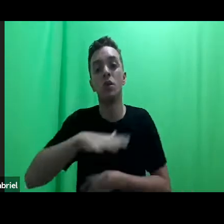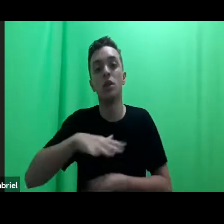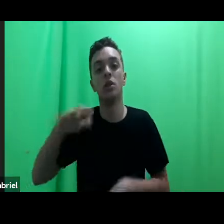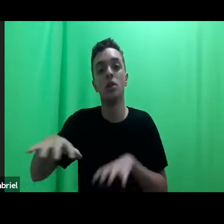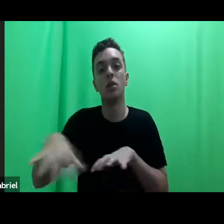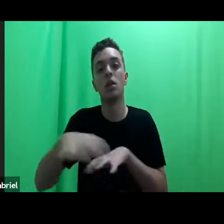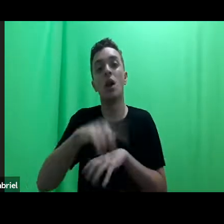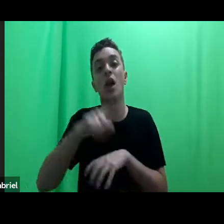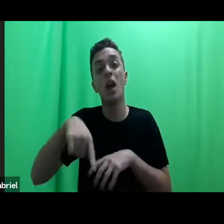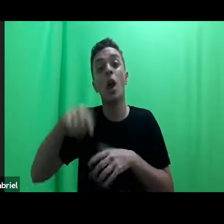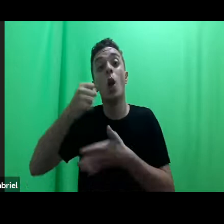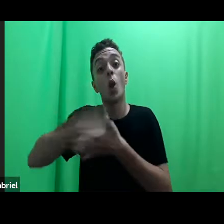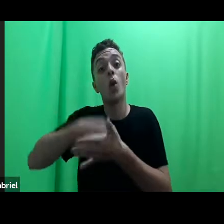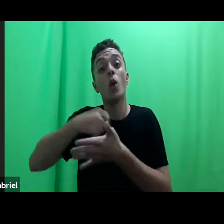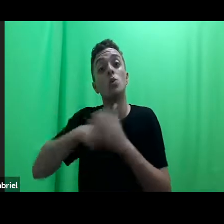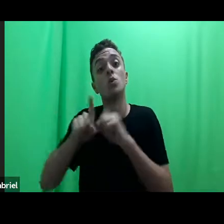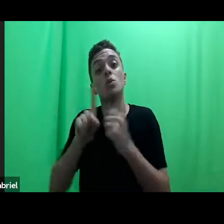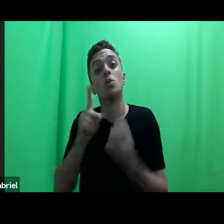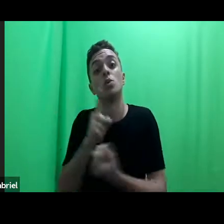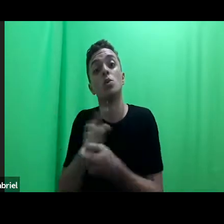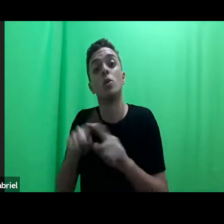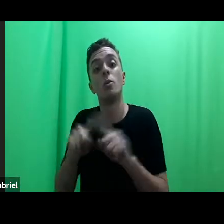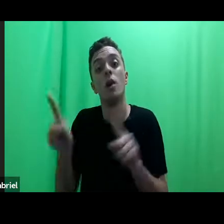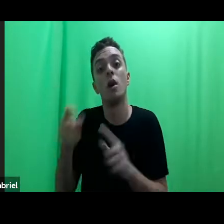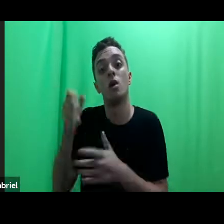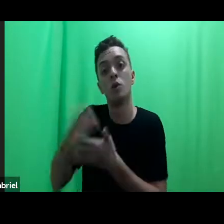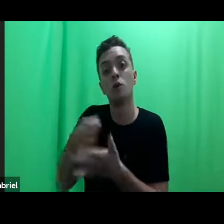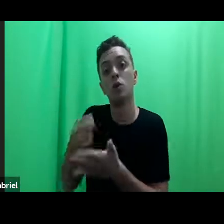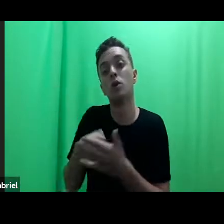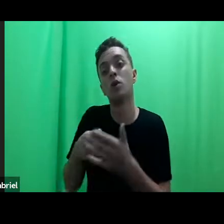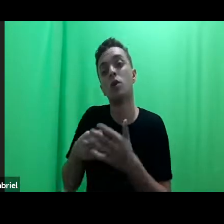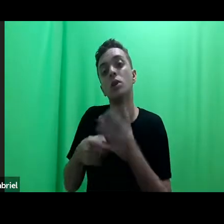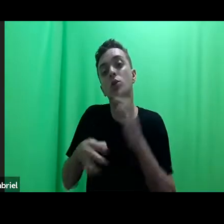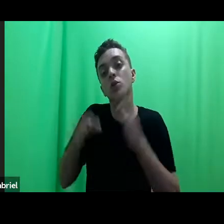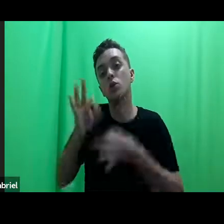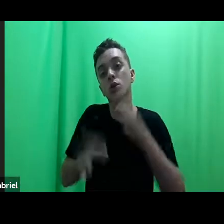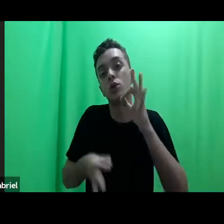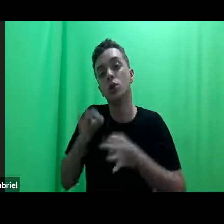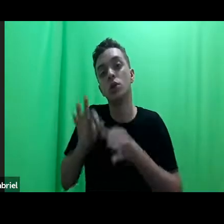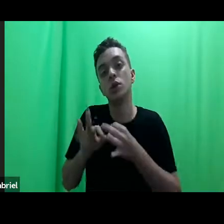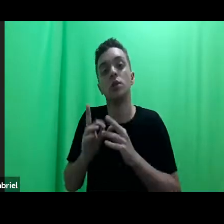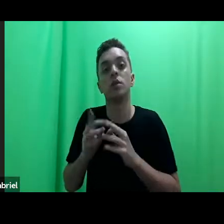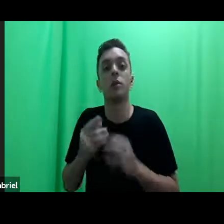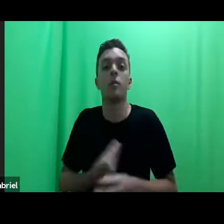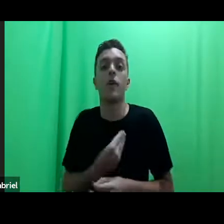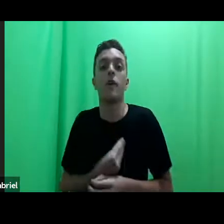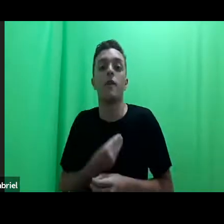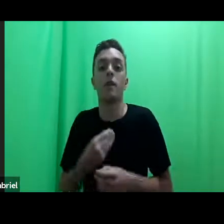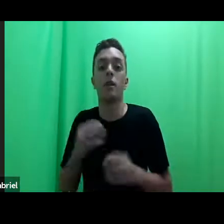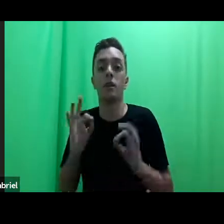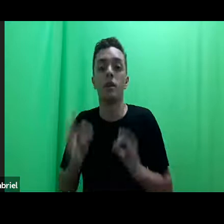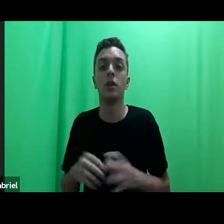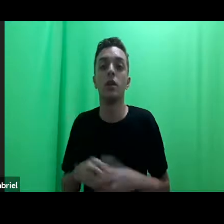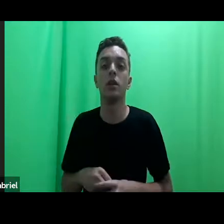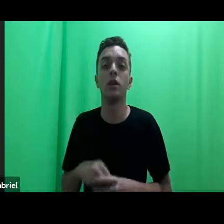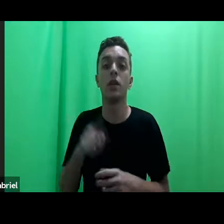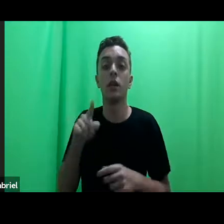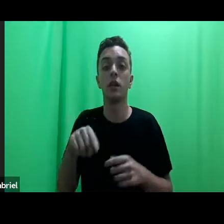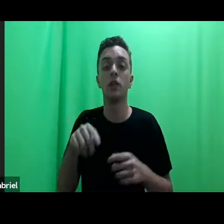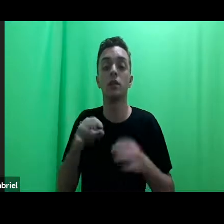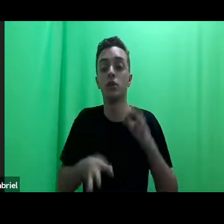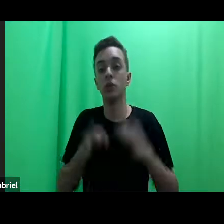lutas sociais, mas também lutas por justiça cognitiva, e essa justiça cognitiva deve estar